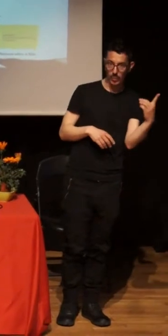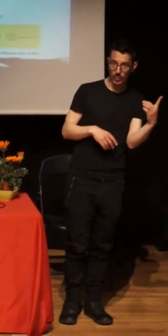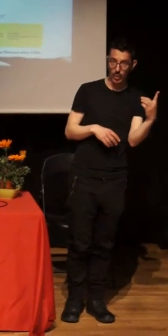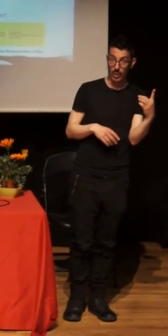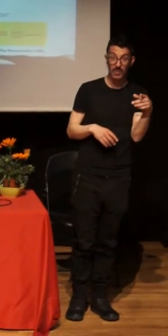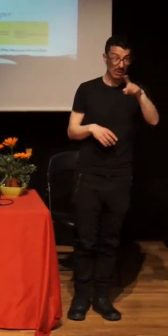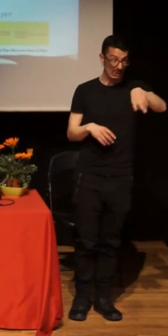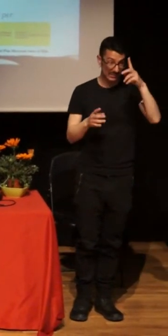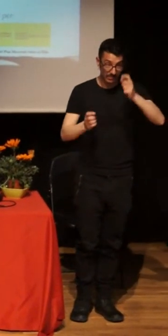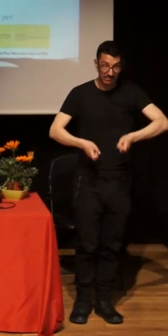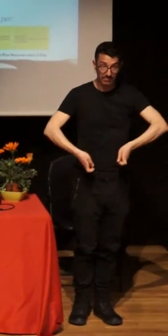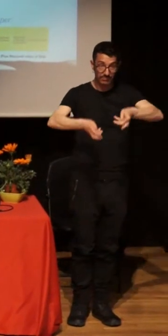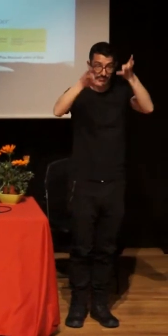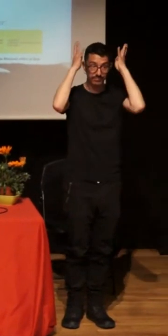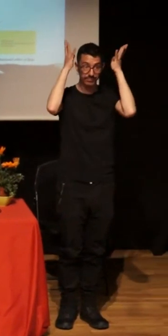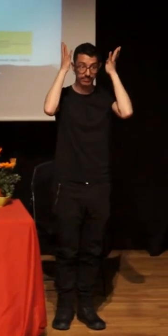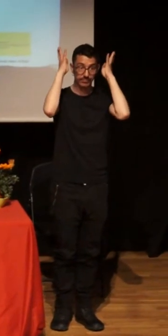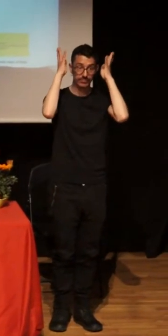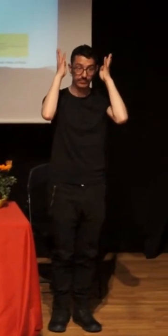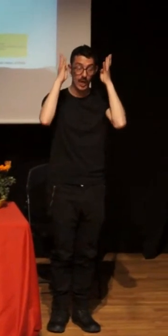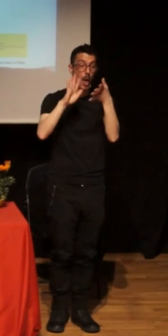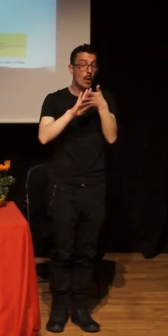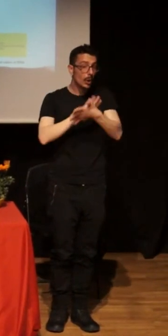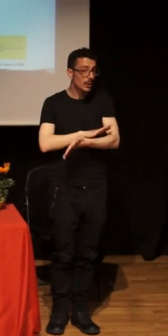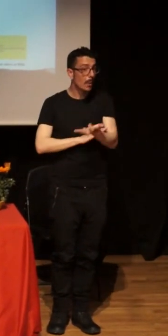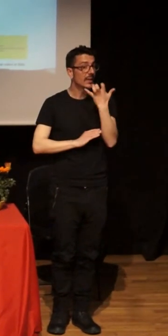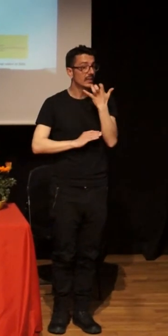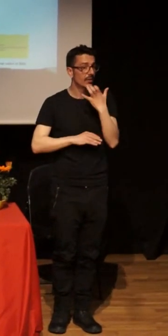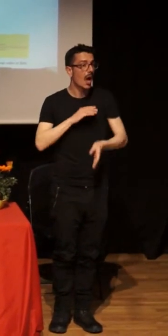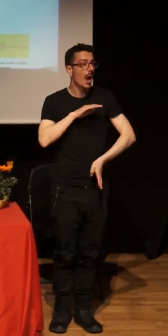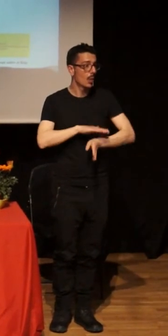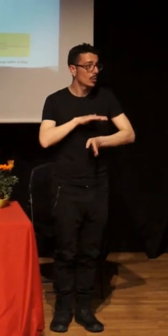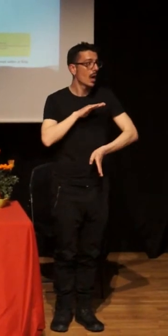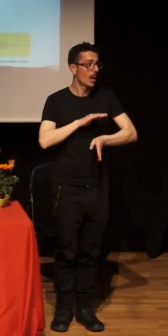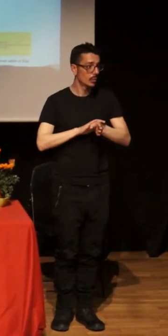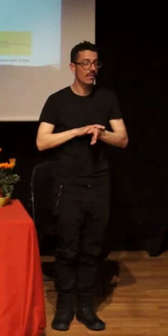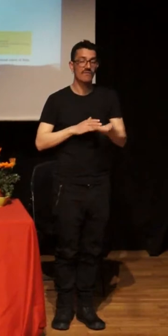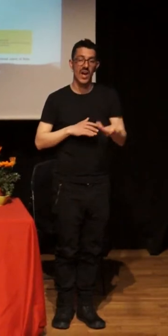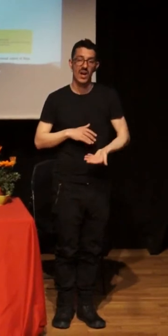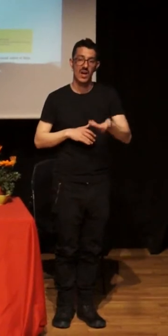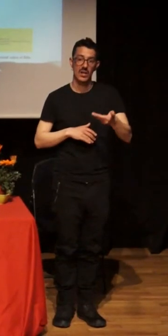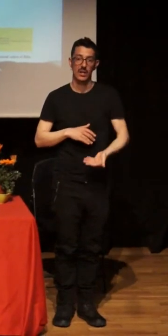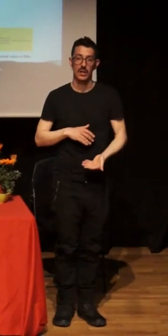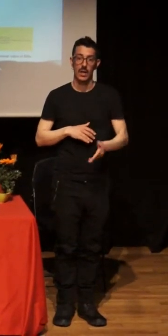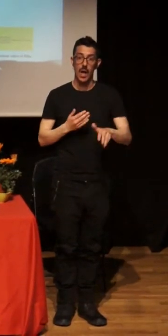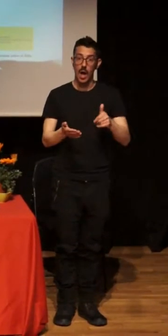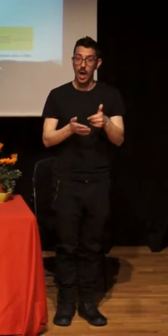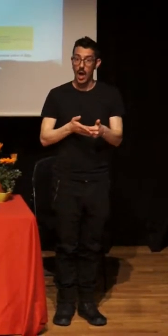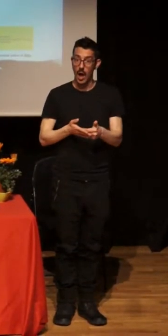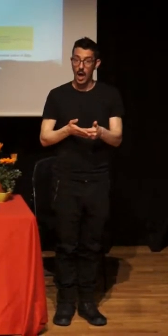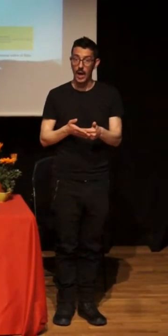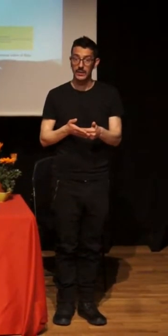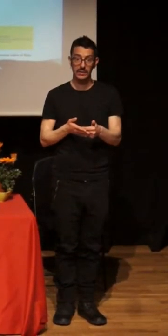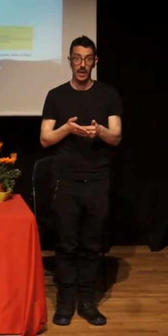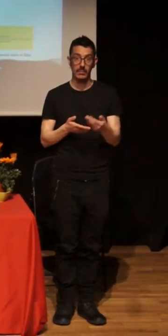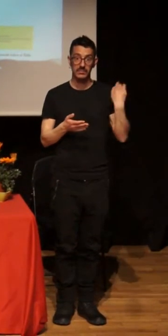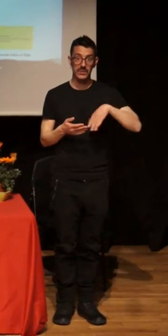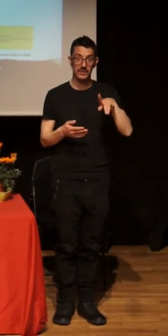metáforas continue to present, right? And it still present, even in the same epidemic of the VIH, that you say, well,